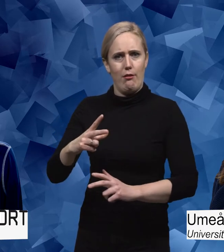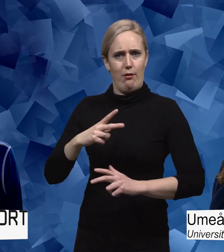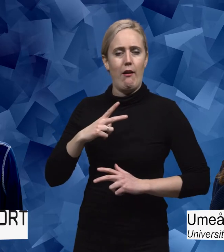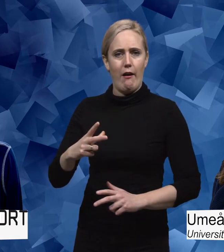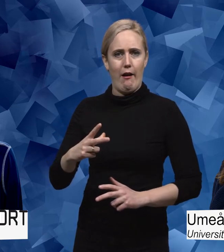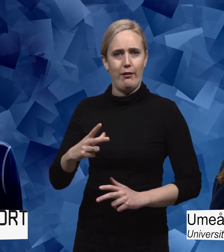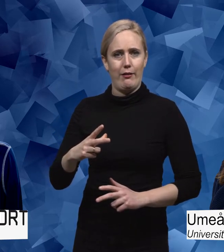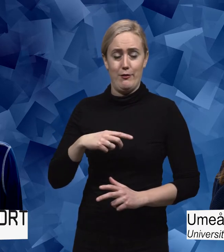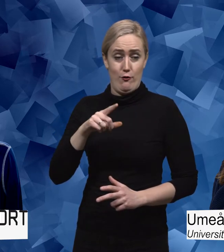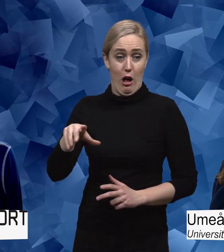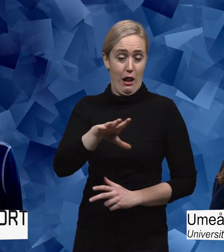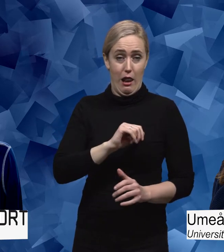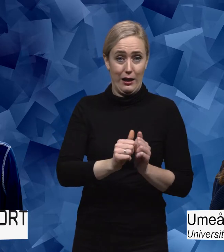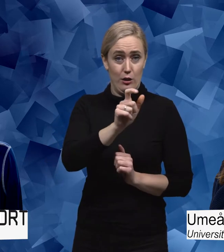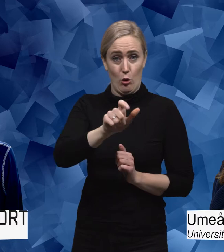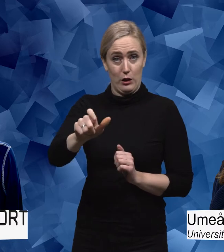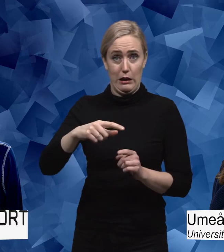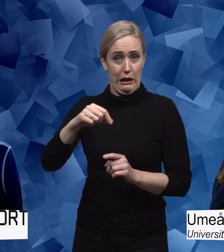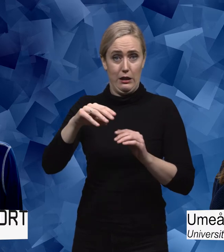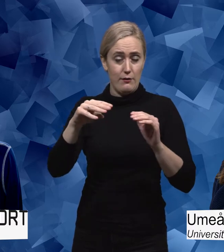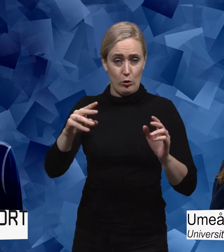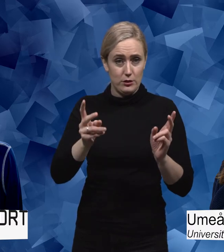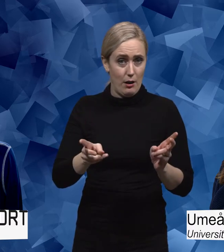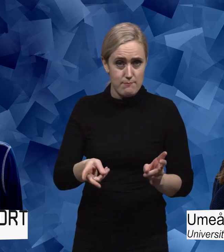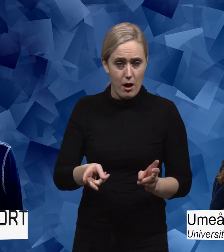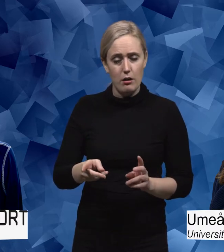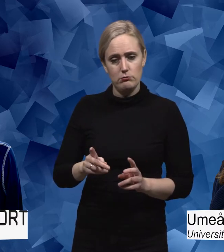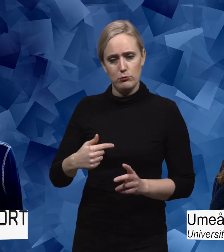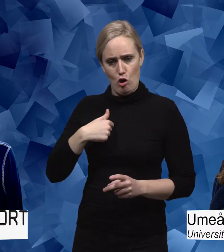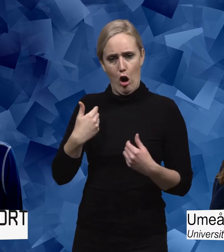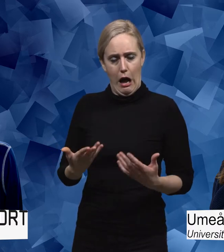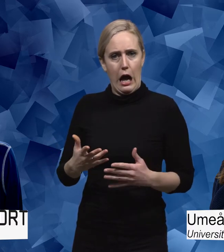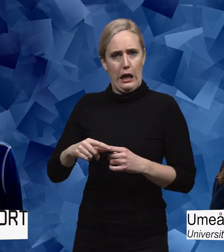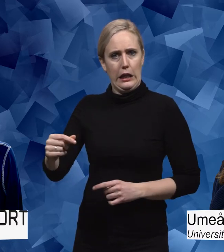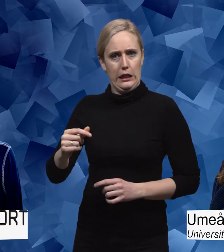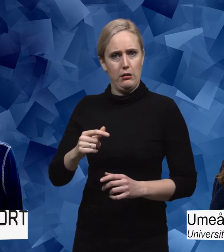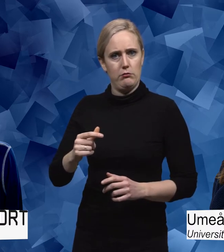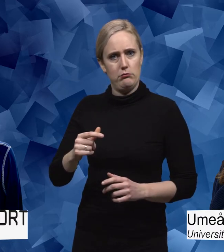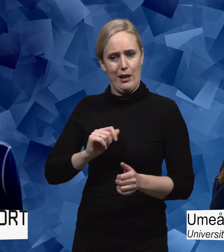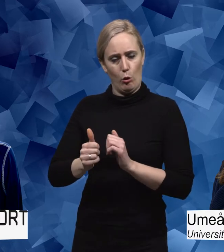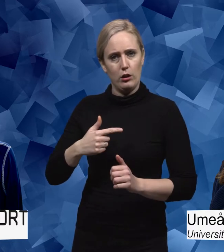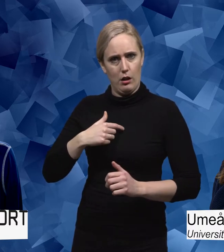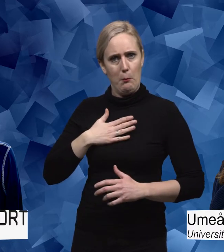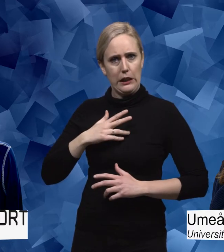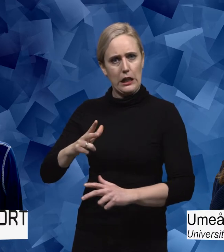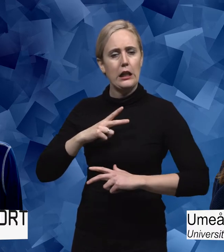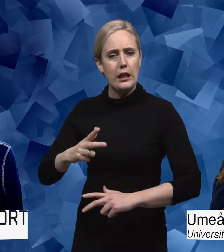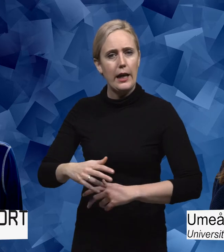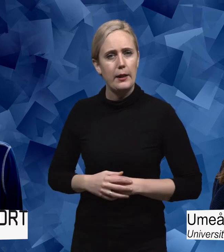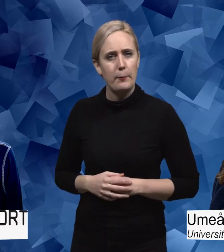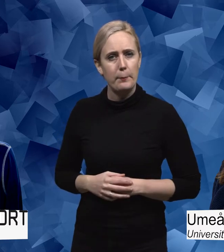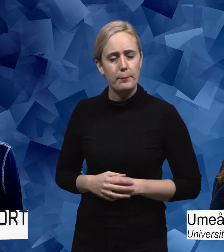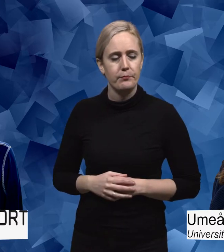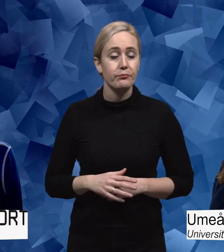meningen att man blir, som gäller för alla idrottare på elitnivå, att man blir en elitidrottare. Det blir en identitet helt enkelt. Jag